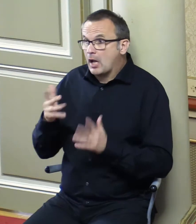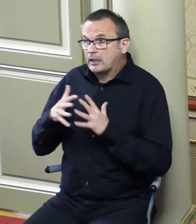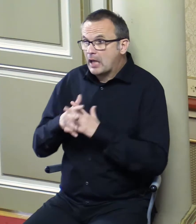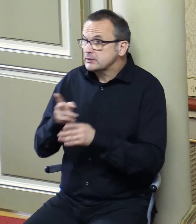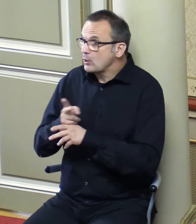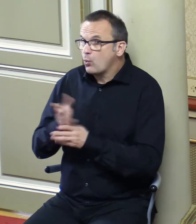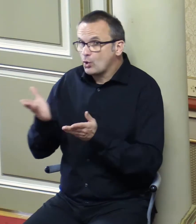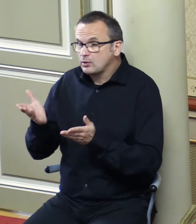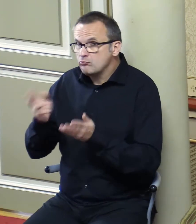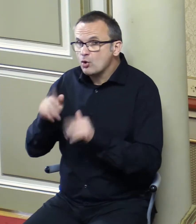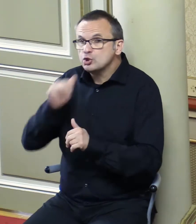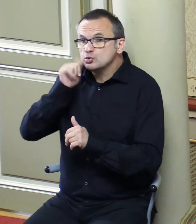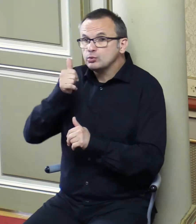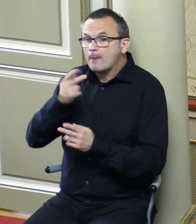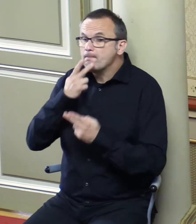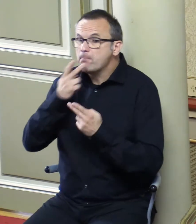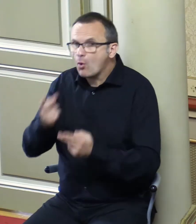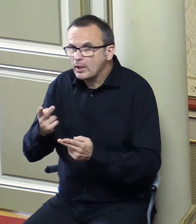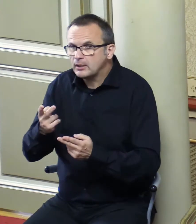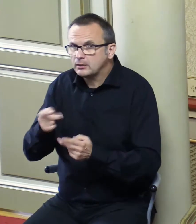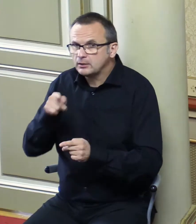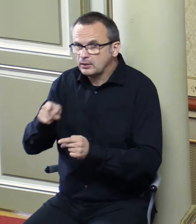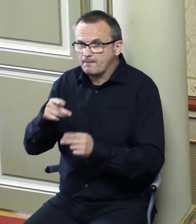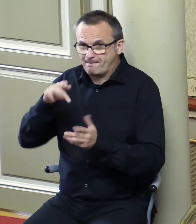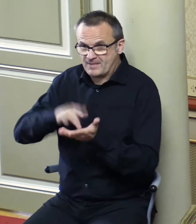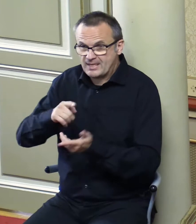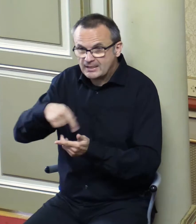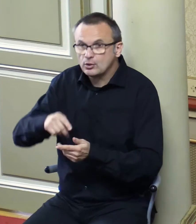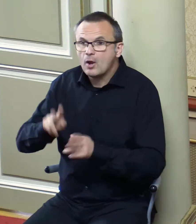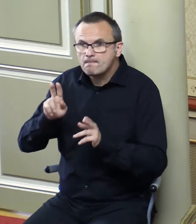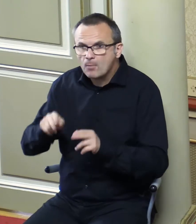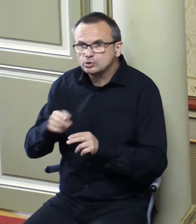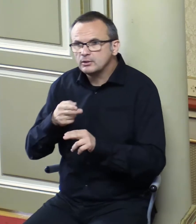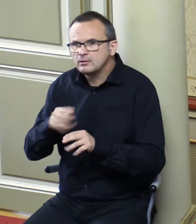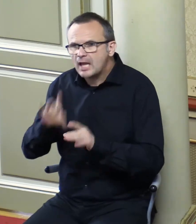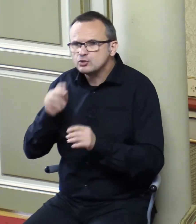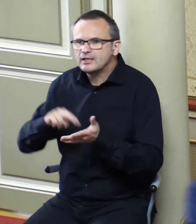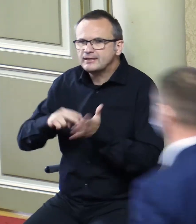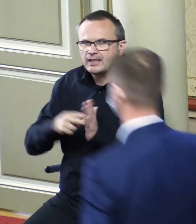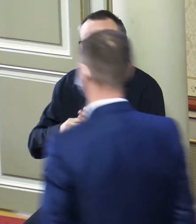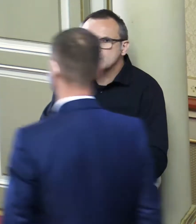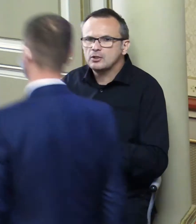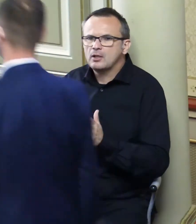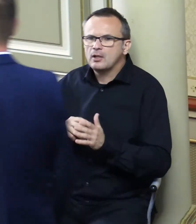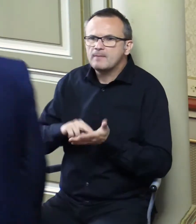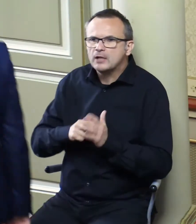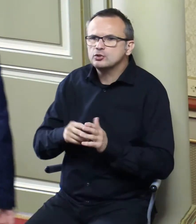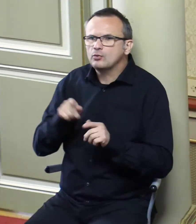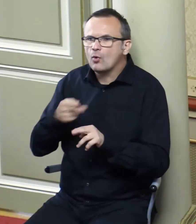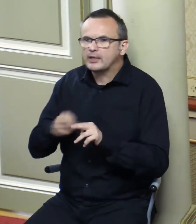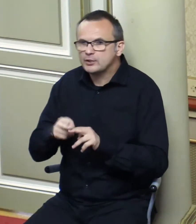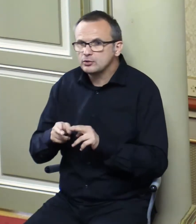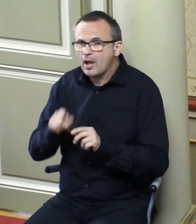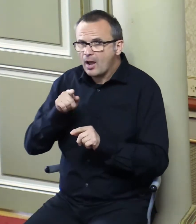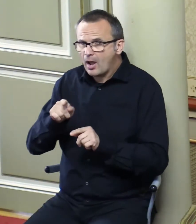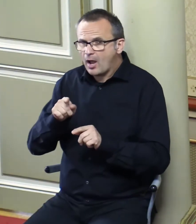tehničku dokumentaciju i uslove za postavljanje uspornika, inače kad govorite o ovom raskršću, tamo je predviđen rotor,